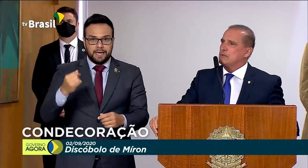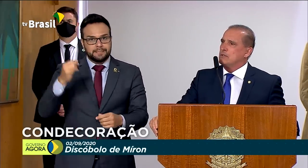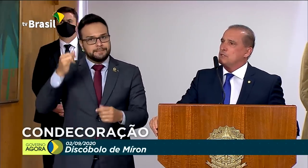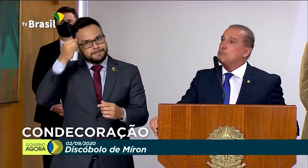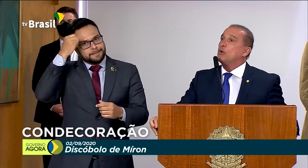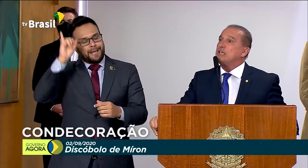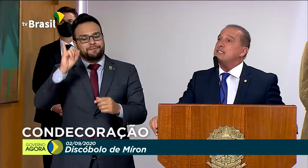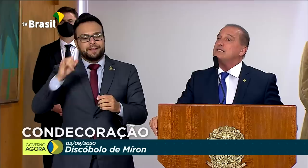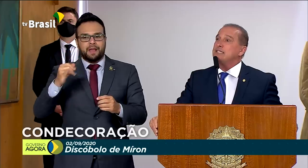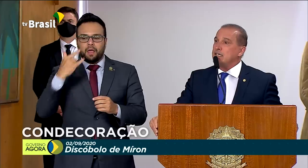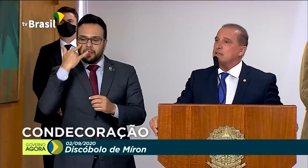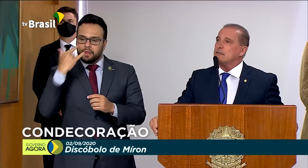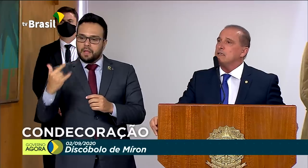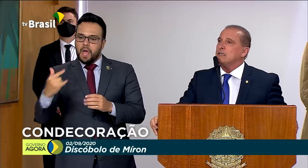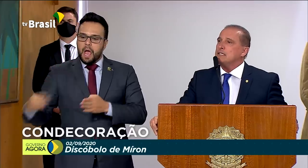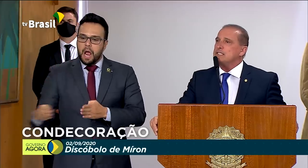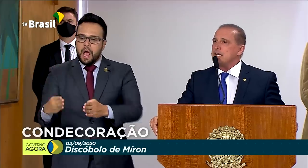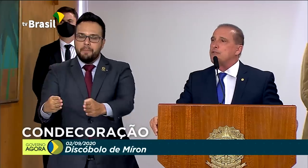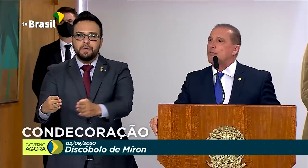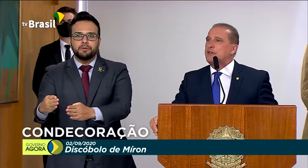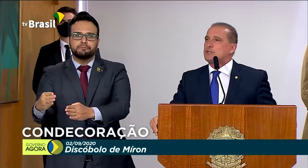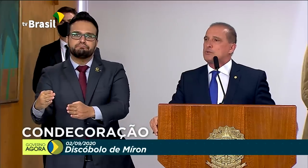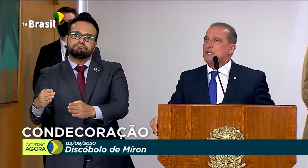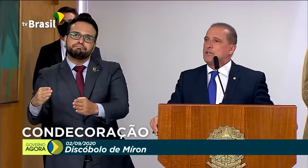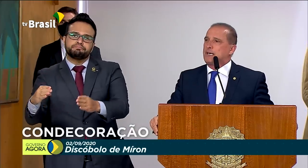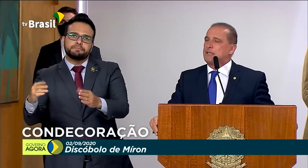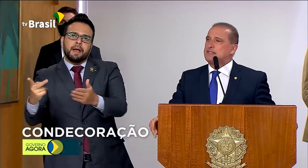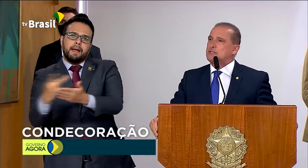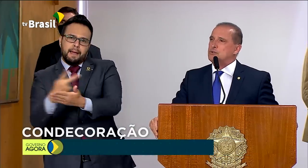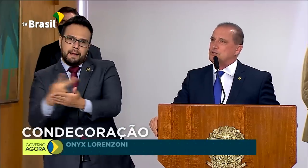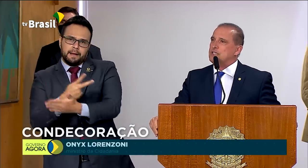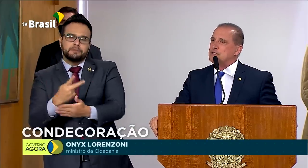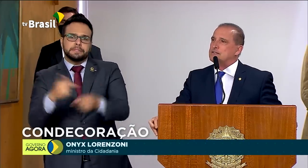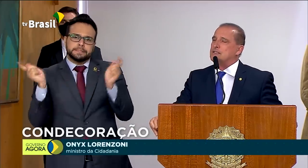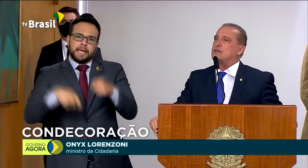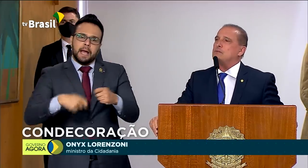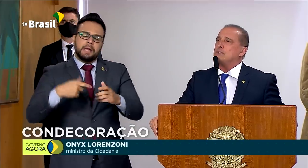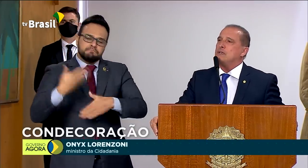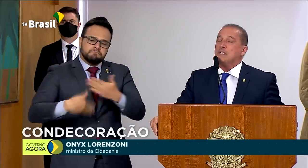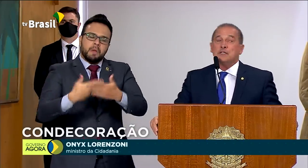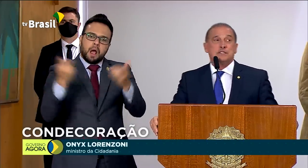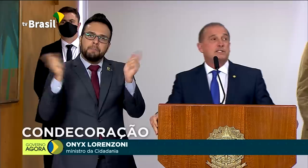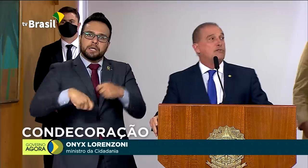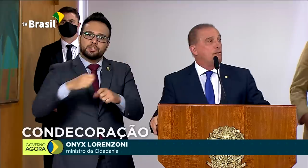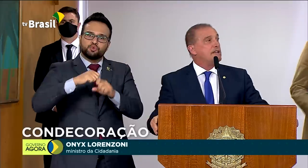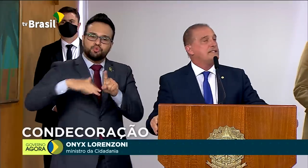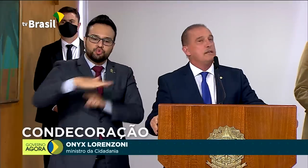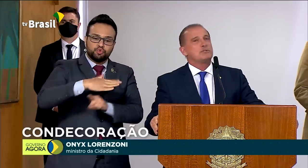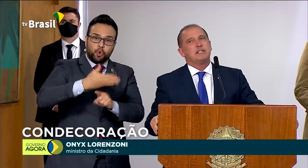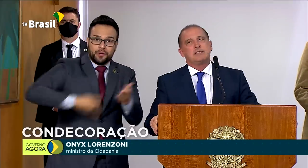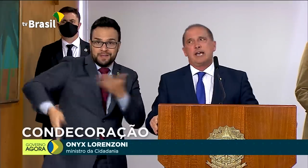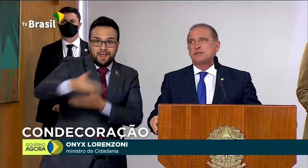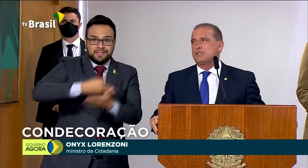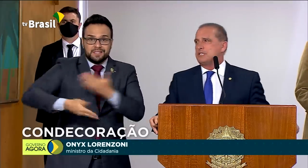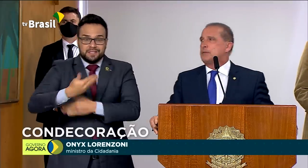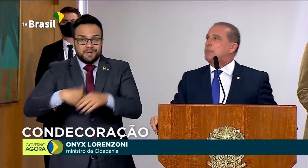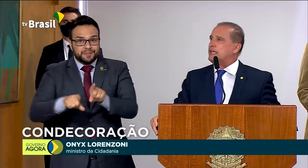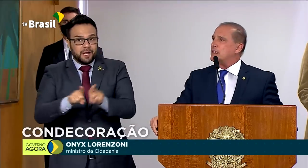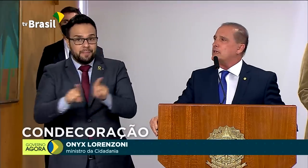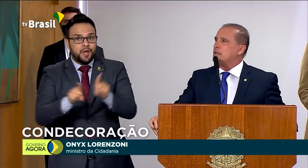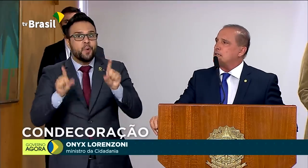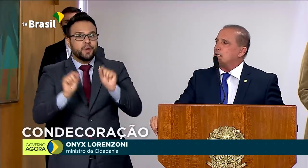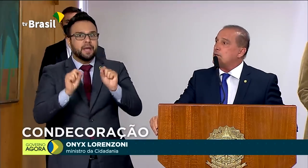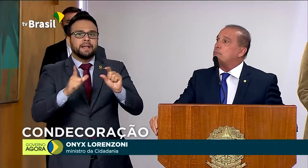de poder, sim, desenvolver a sua capacidade de socialização, desenvolver, sim, os critérios de